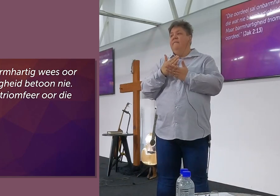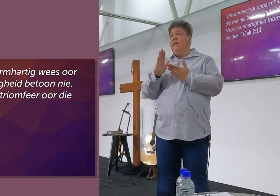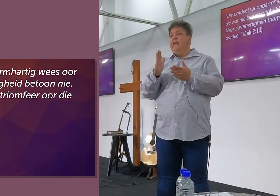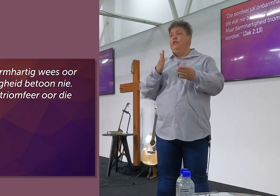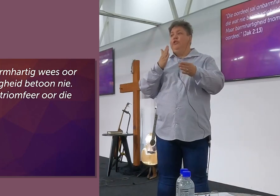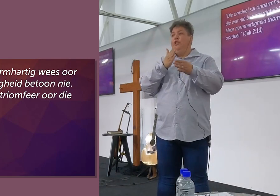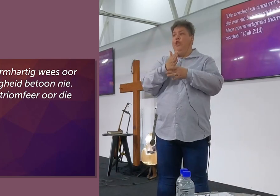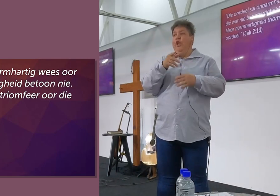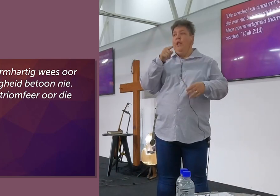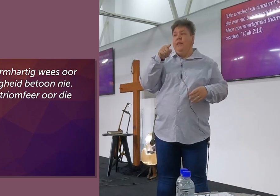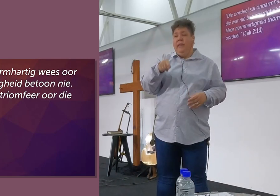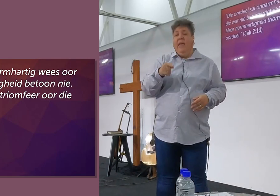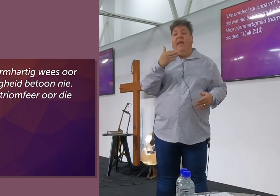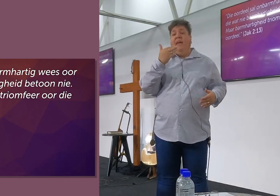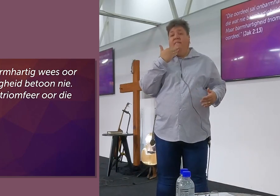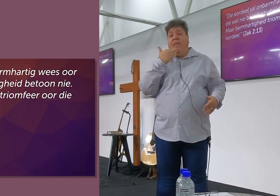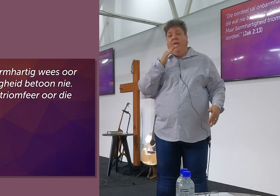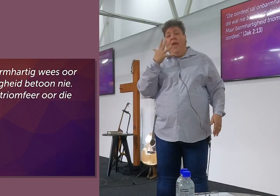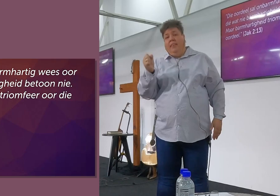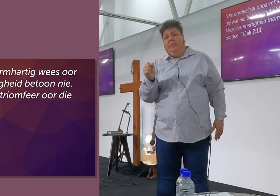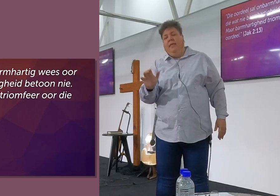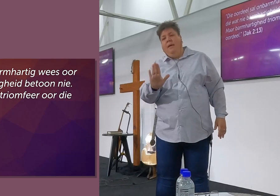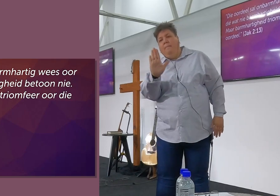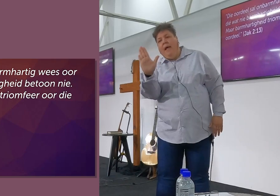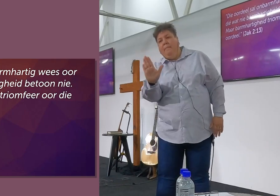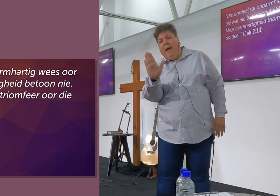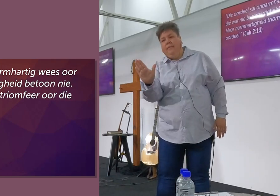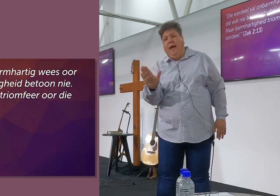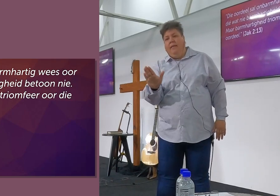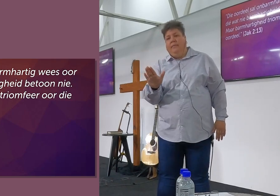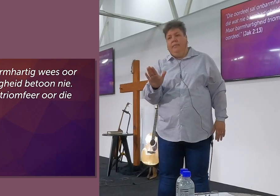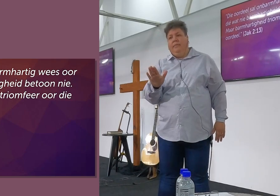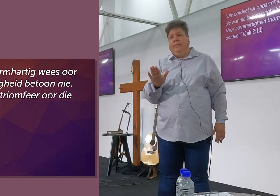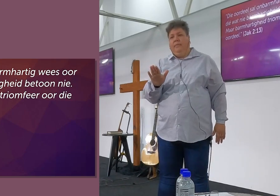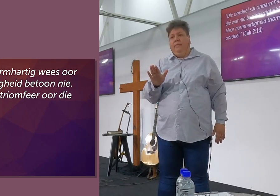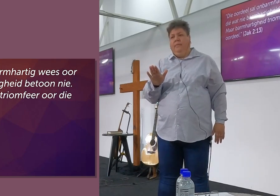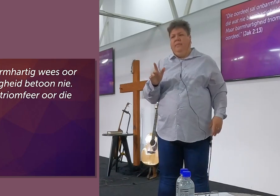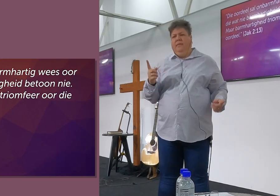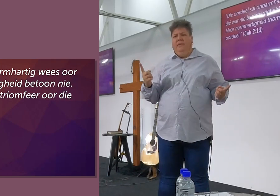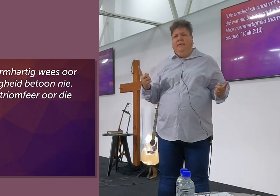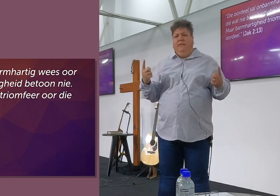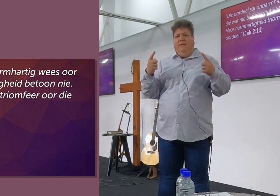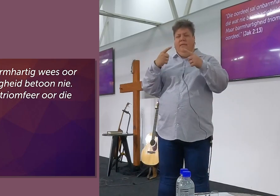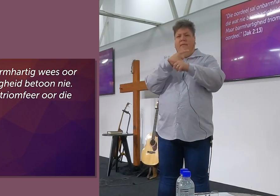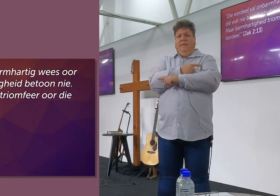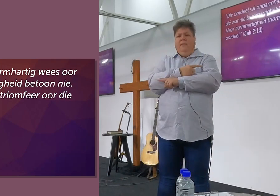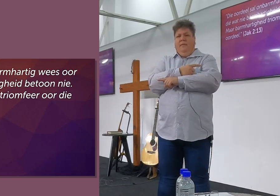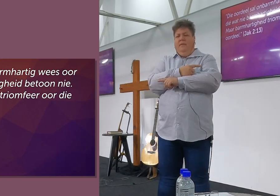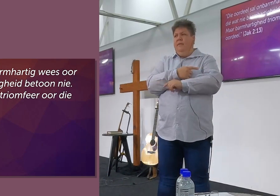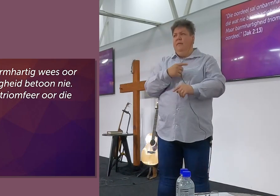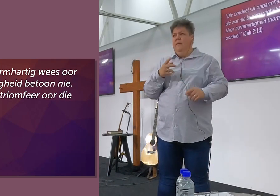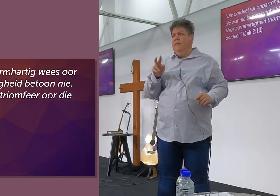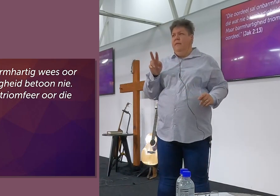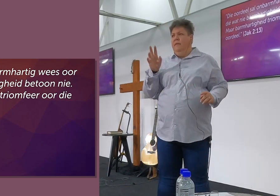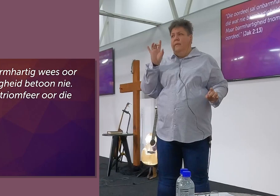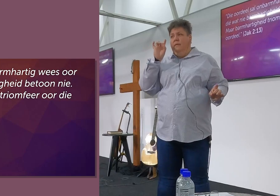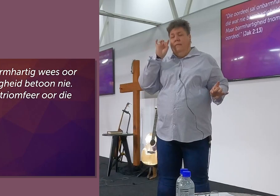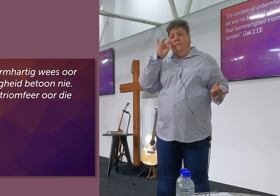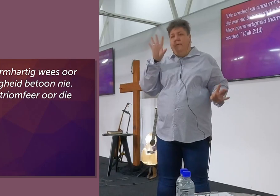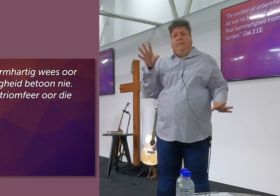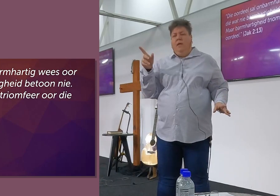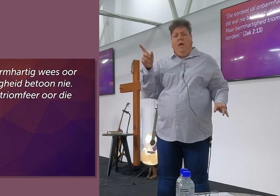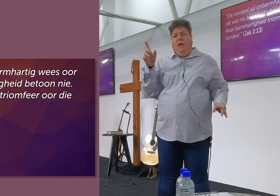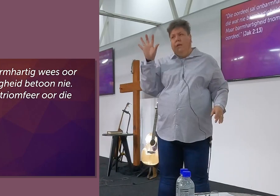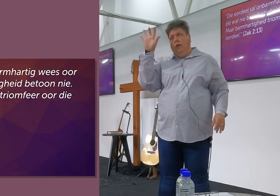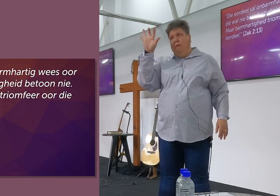niebaramartigheid betoen nie. Maar baramartigheid triomfeer oor die oordeel. Wie van julle sê, ek is nie sikker wat dit beteken nie. Maar jy nie gaan